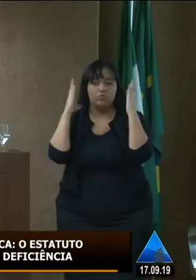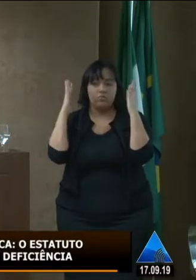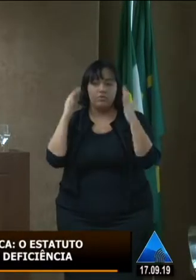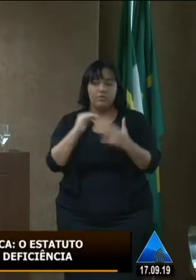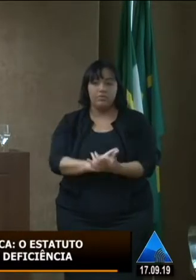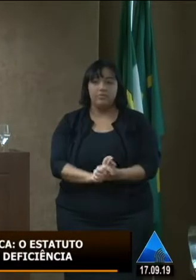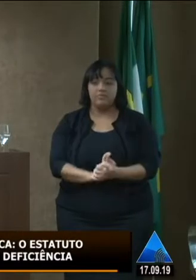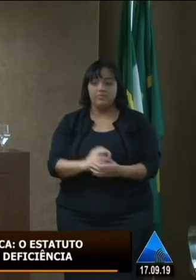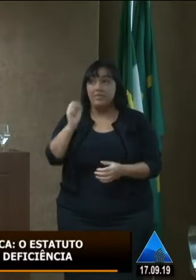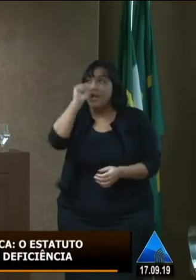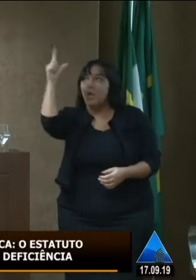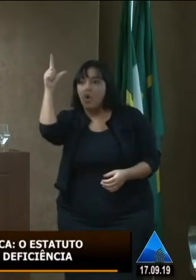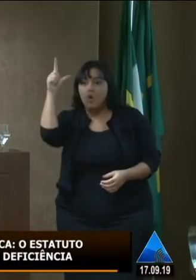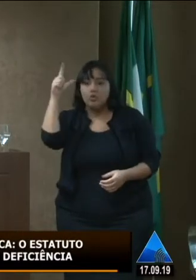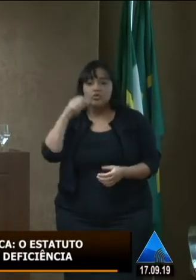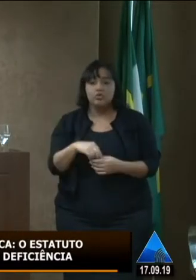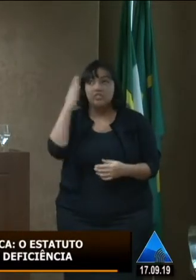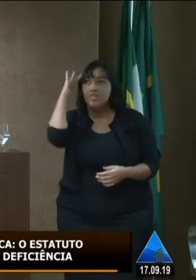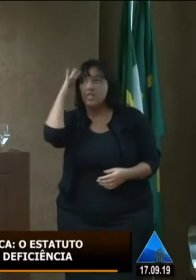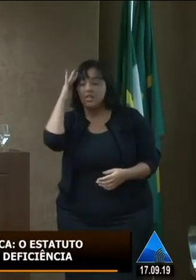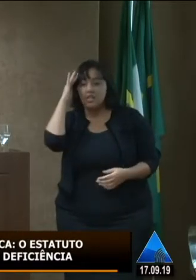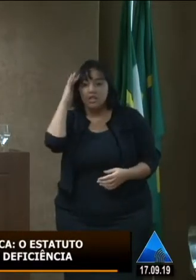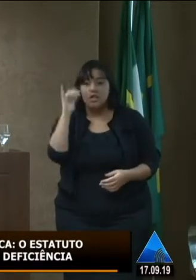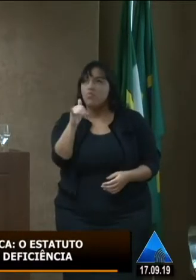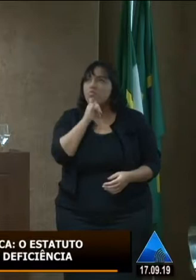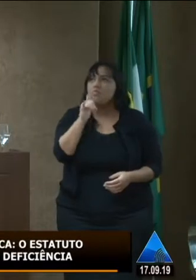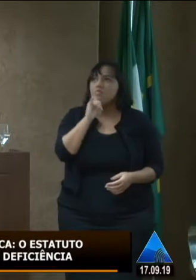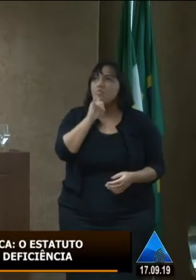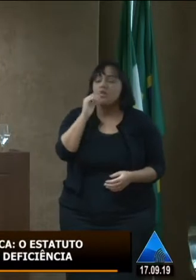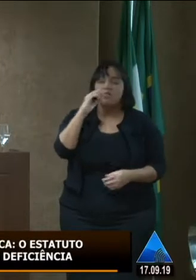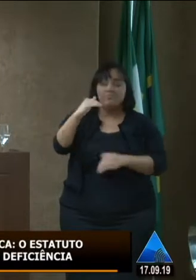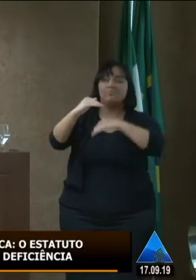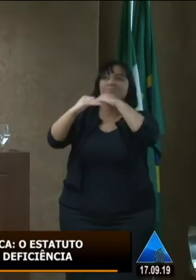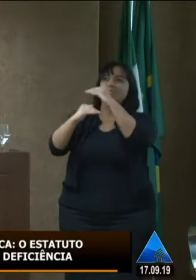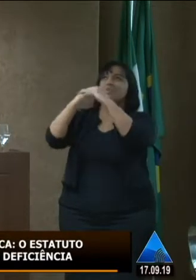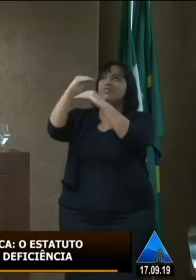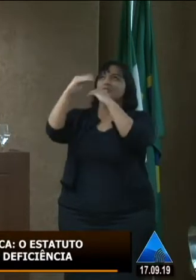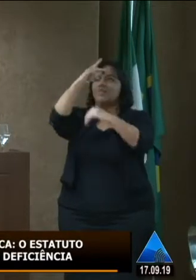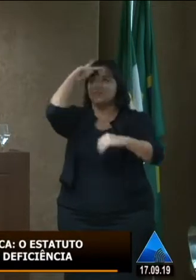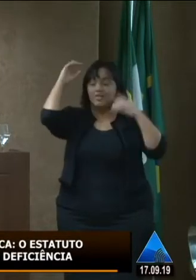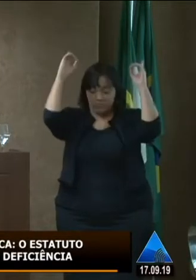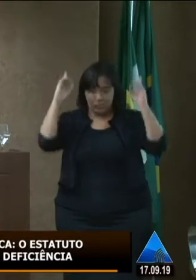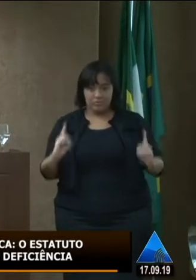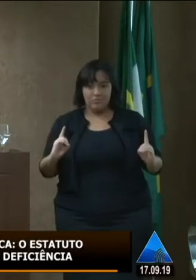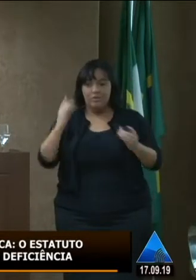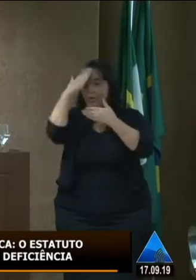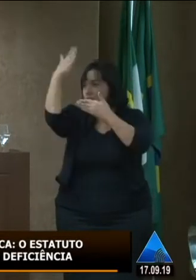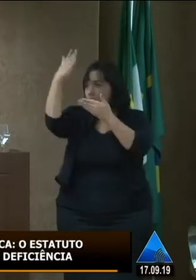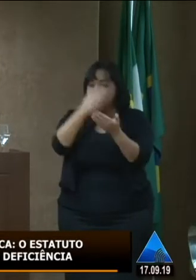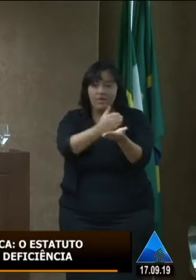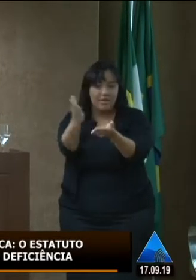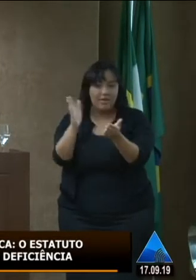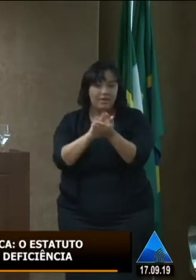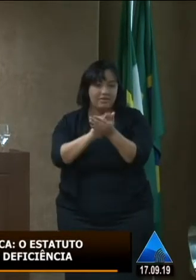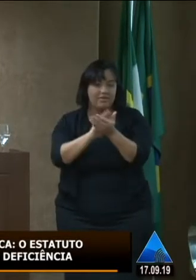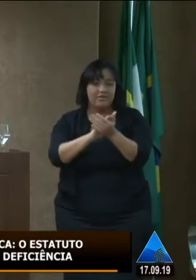equipe toda de conselhos seja um exemplo de como construir política pública com participação muito obrigada deputado pela